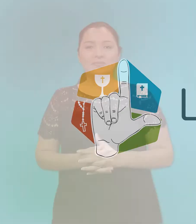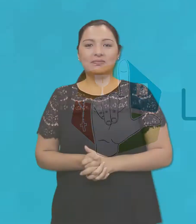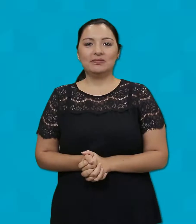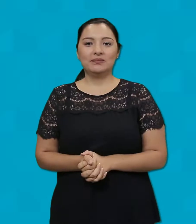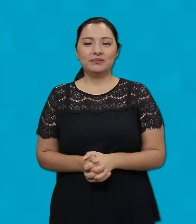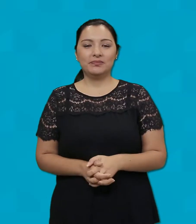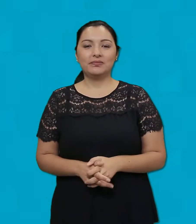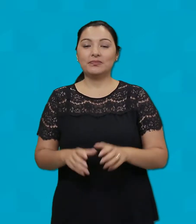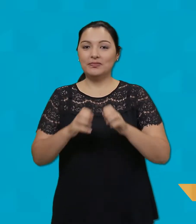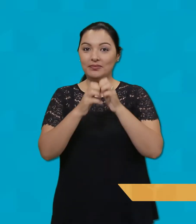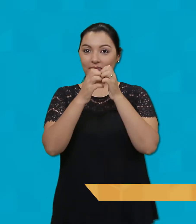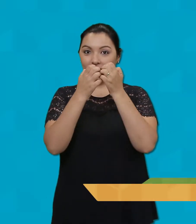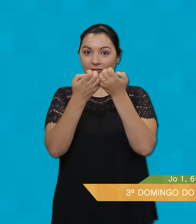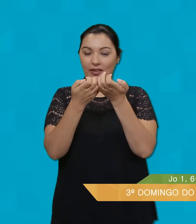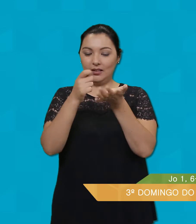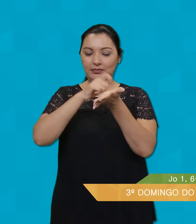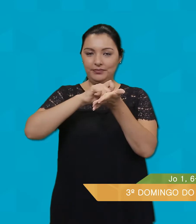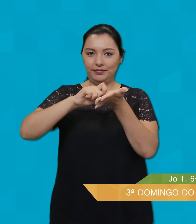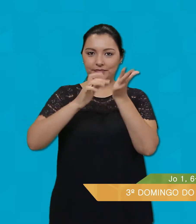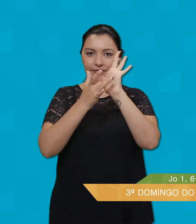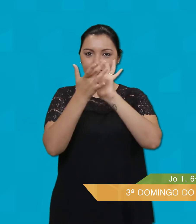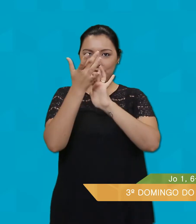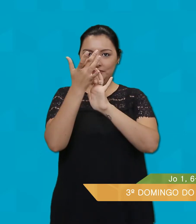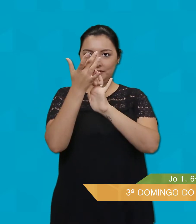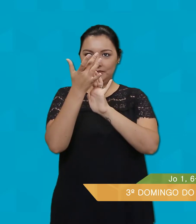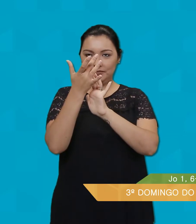Evangelho de Jesus Cristo segundo João